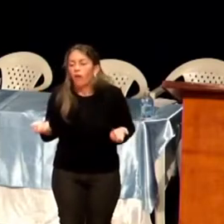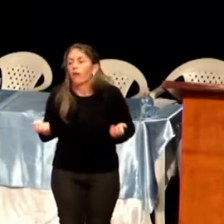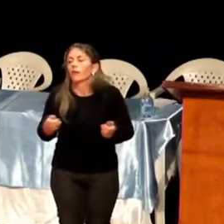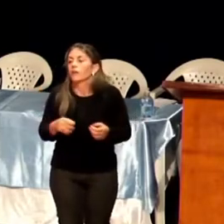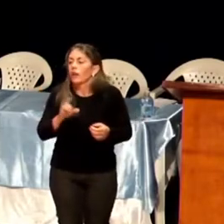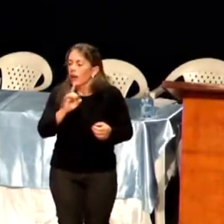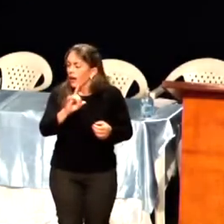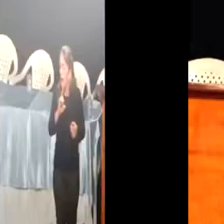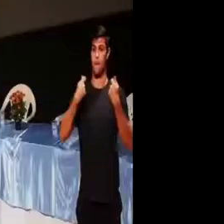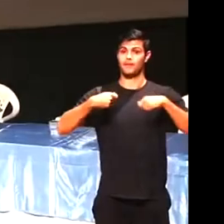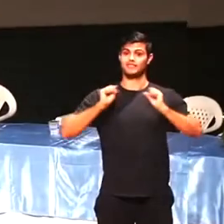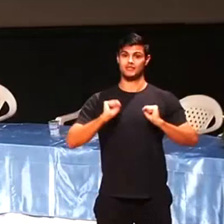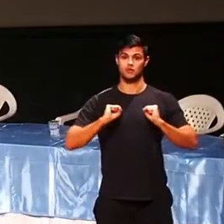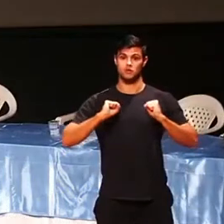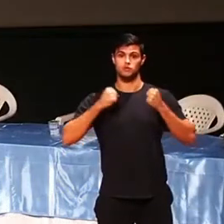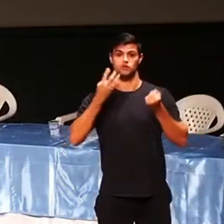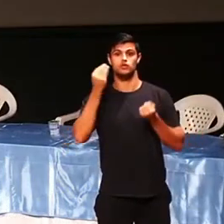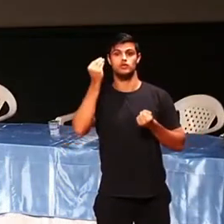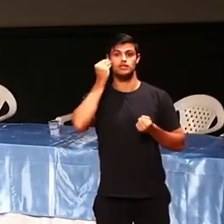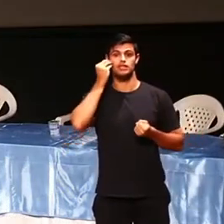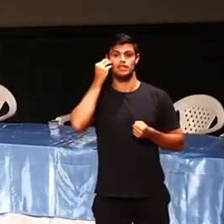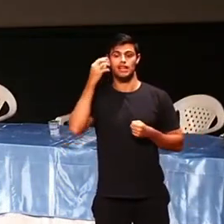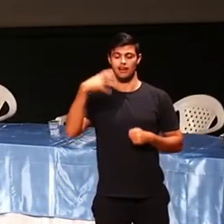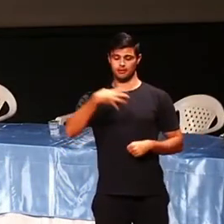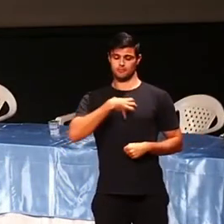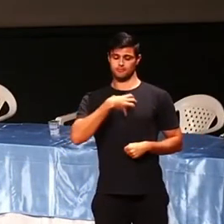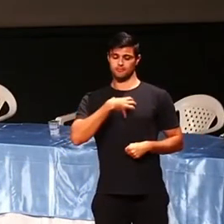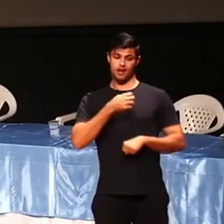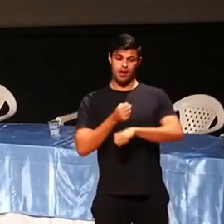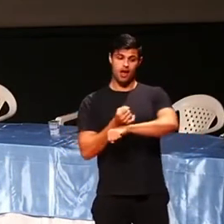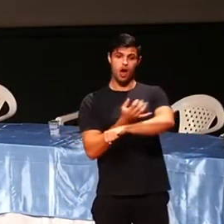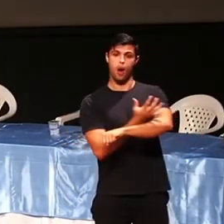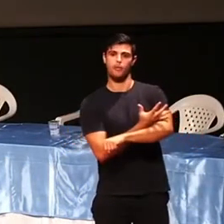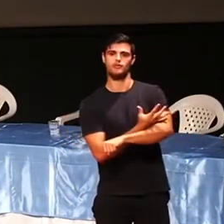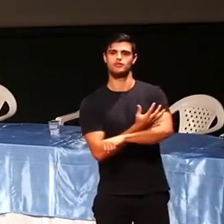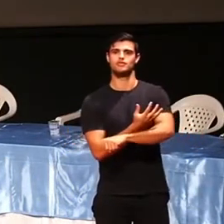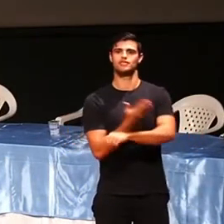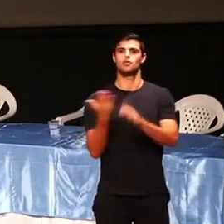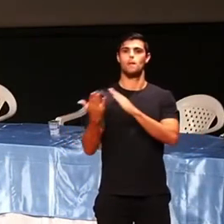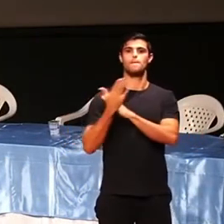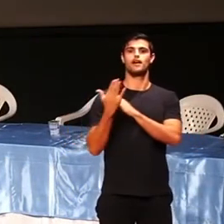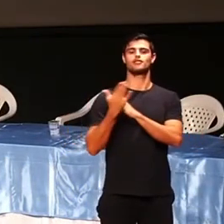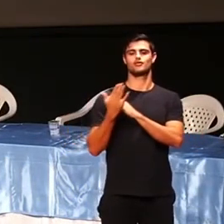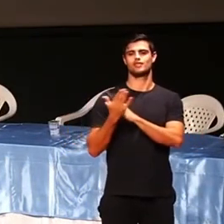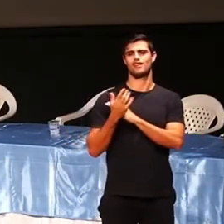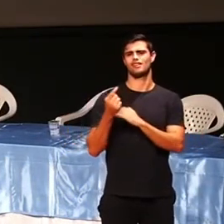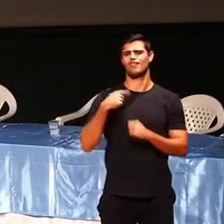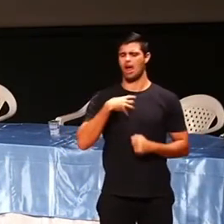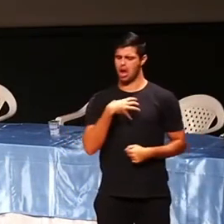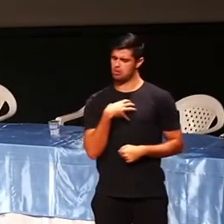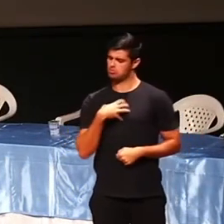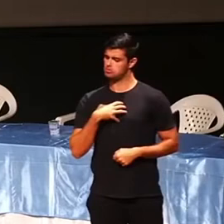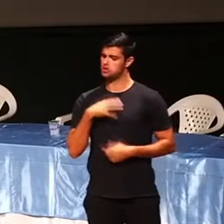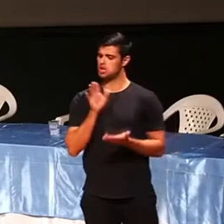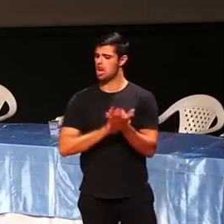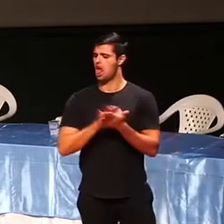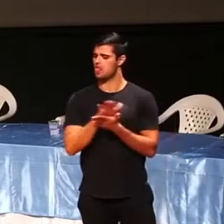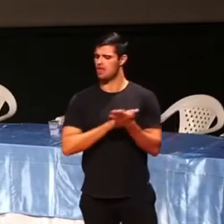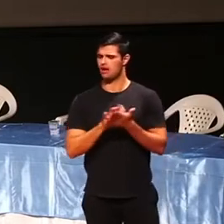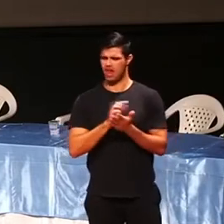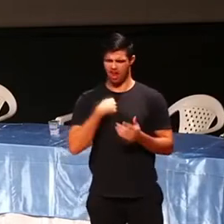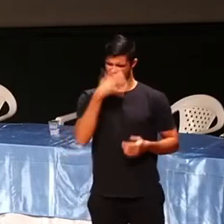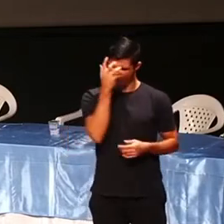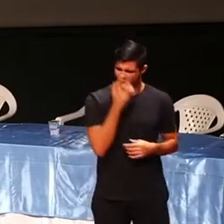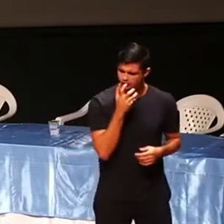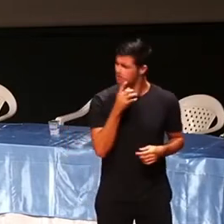você faz com amor. Que todo mundo tem emoção. Não é falar, eu não estou sentindo nada. Não, eu não estou com raiva. Não estou